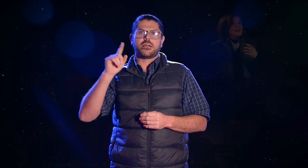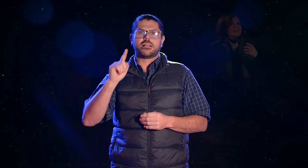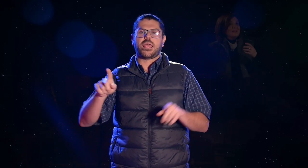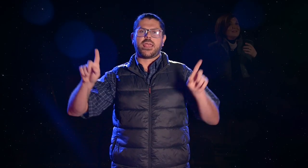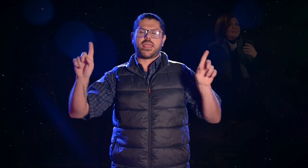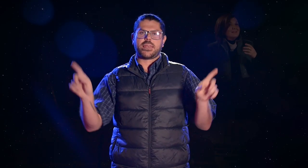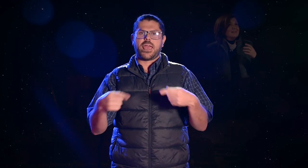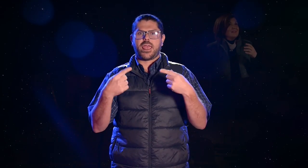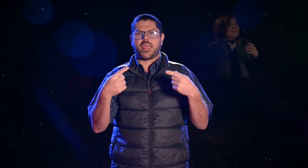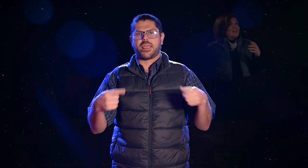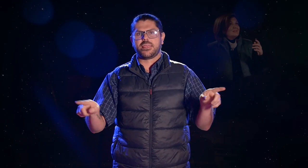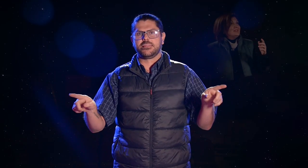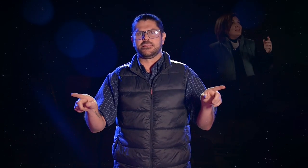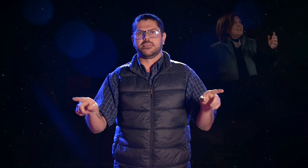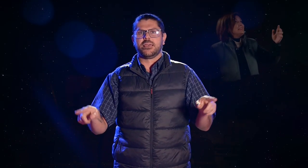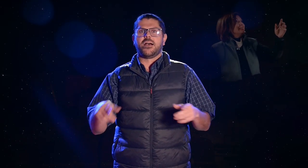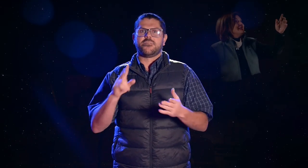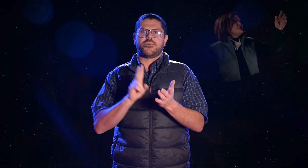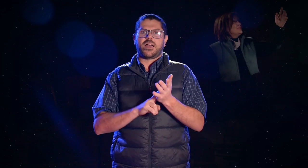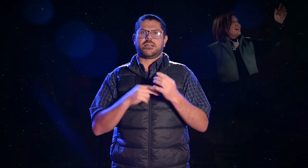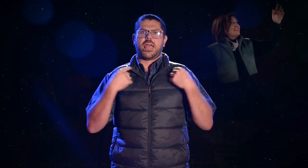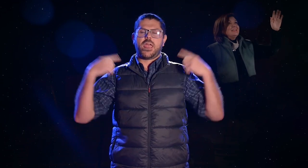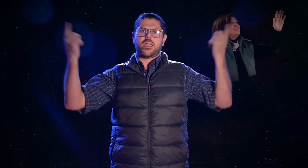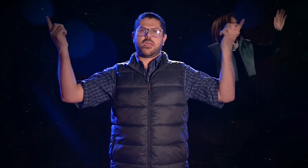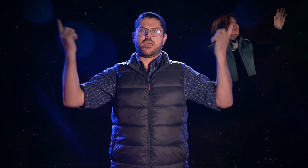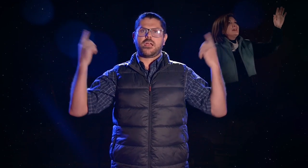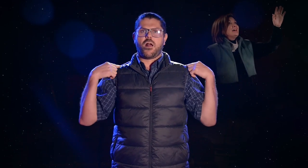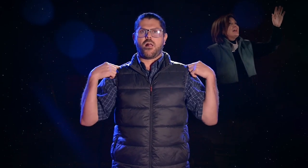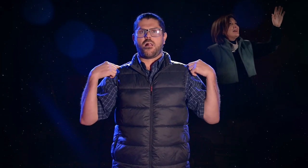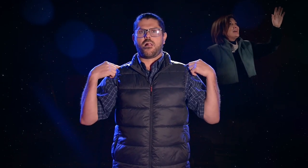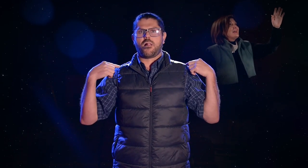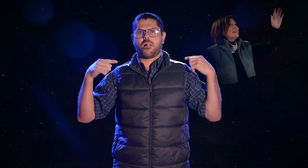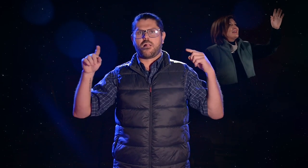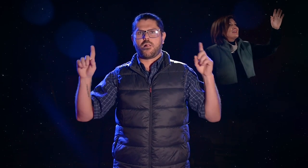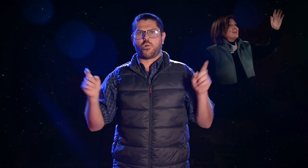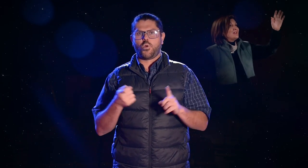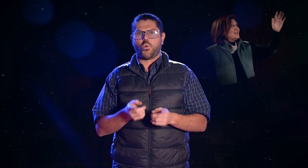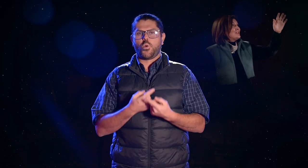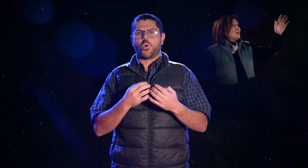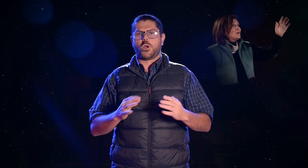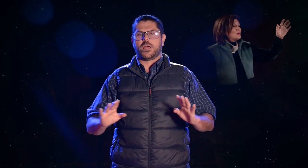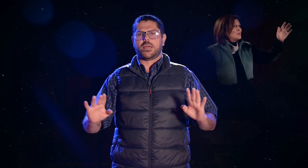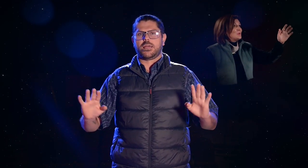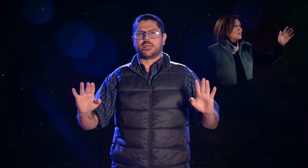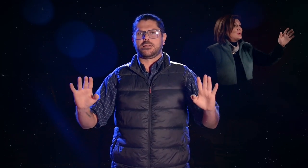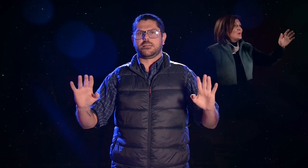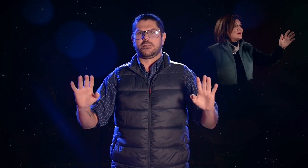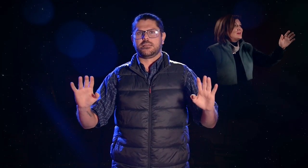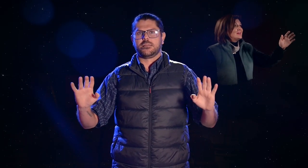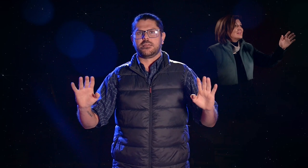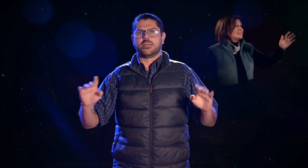Glied in lief van die engelkoe,